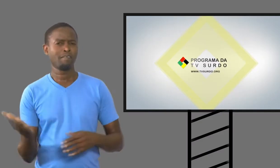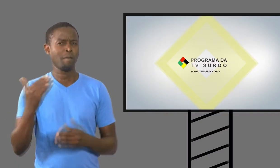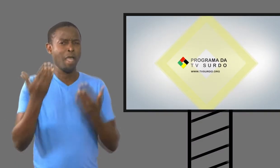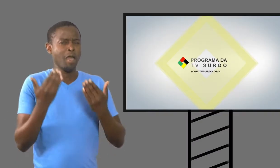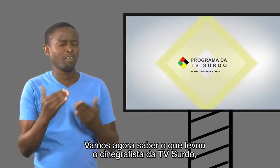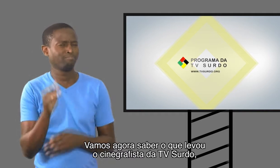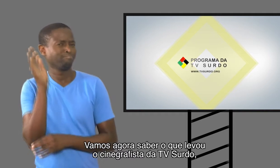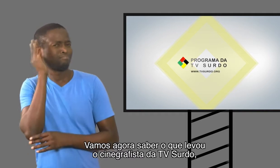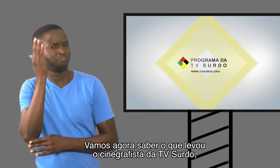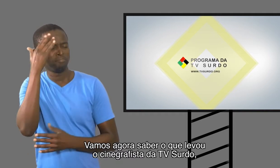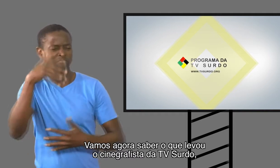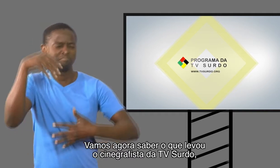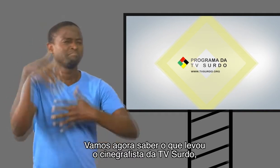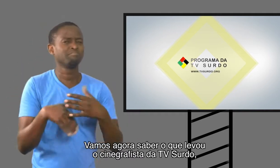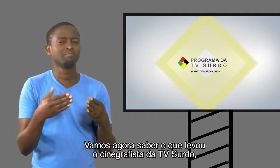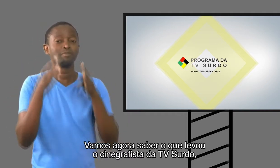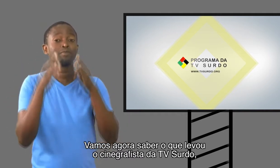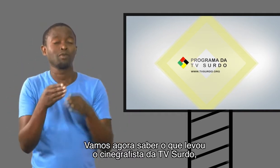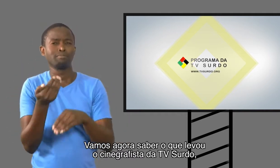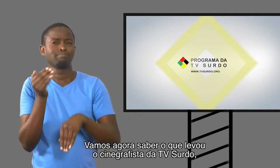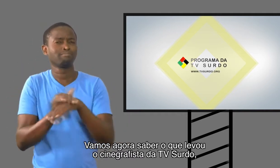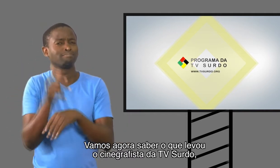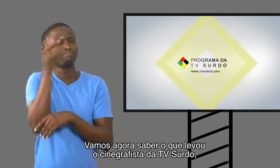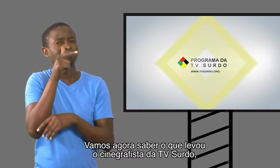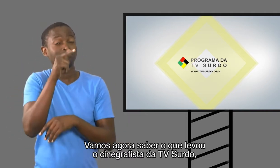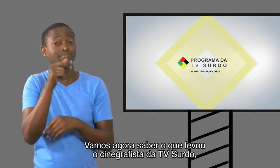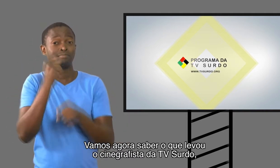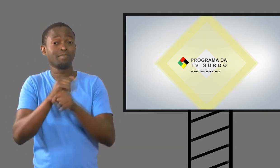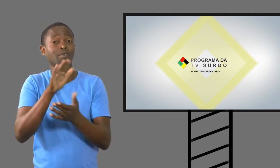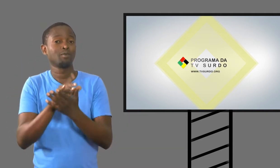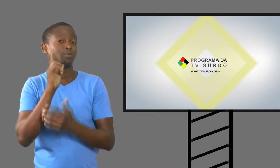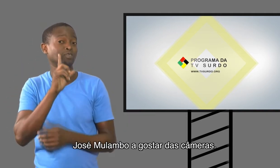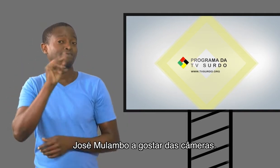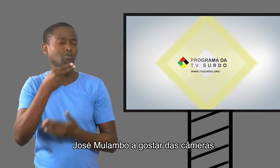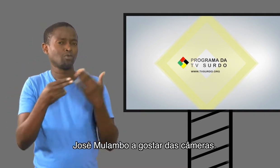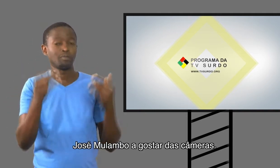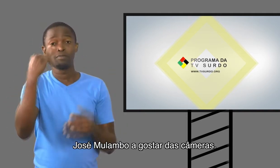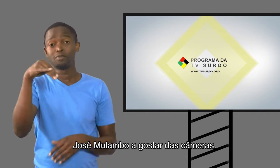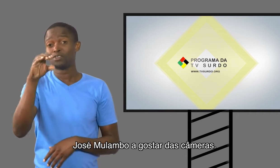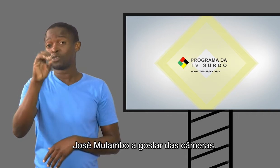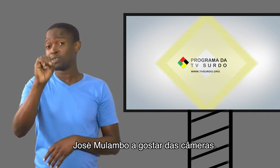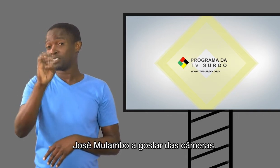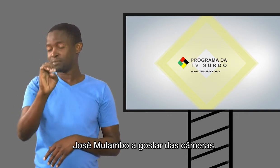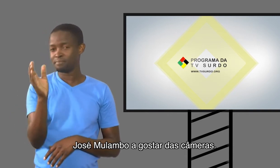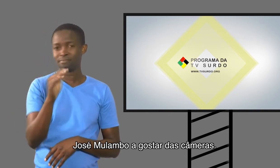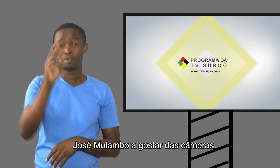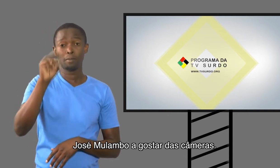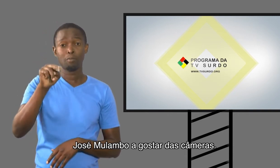Vamos agora saber o que levou o cinegrafista da TV Surdo, José Mulambo,